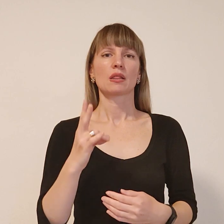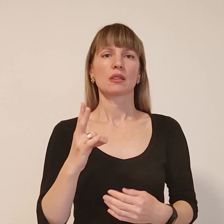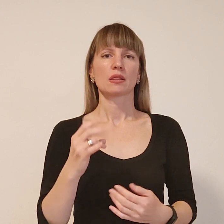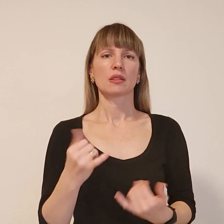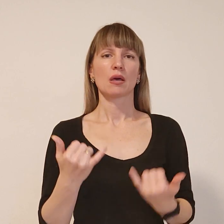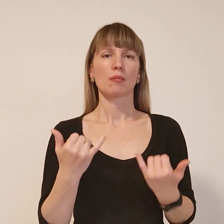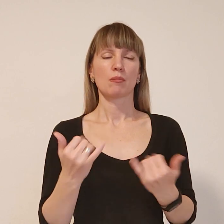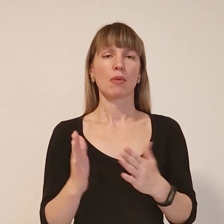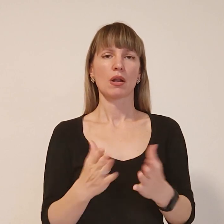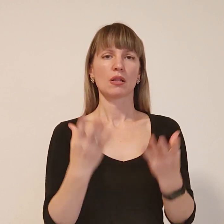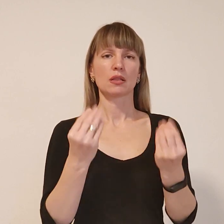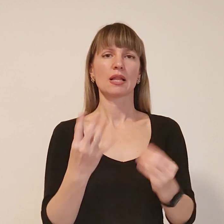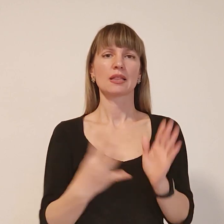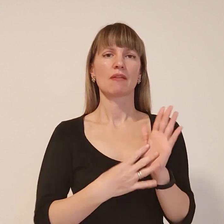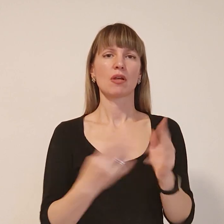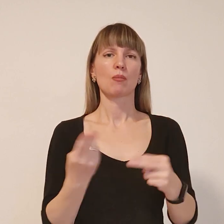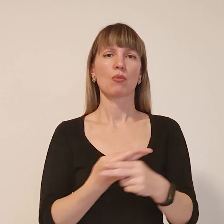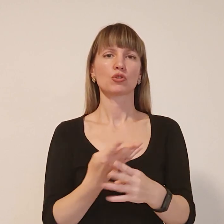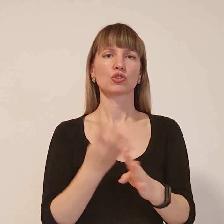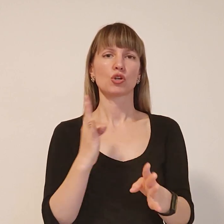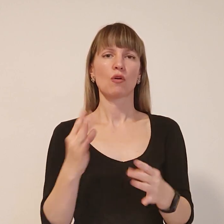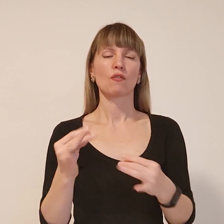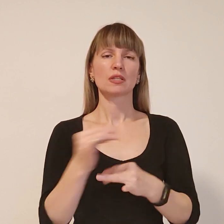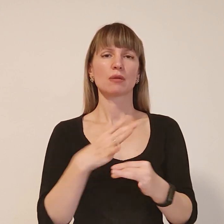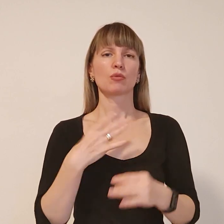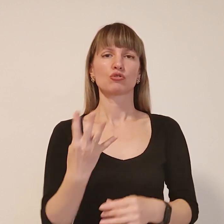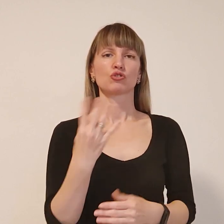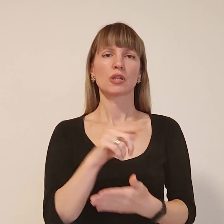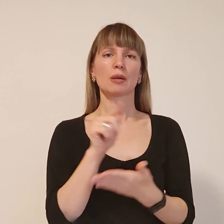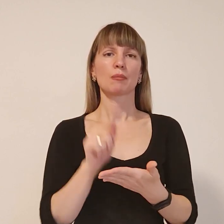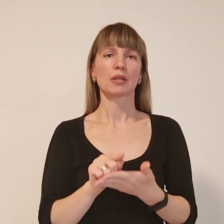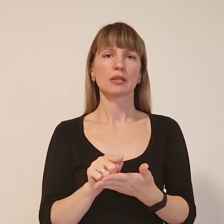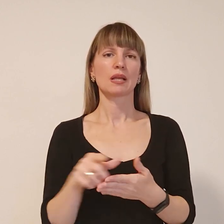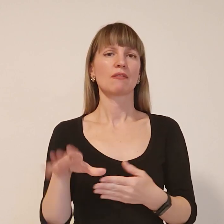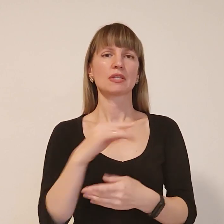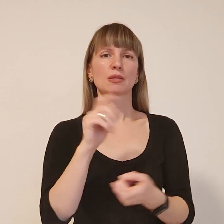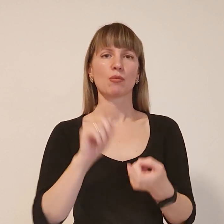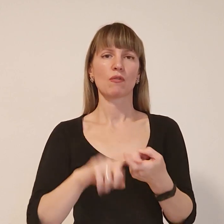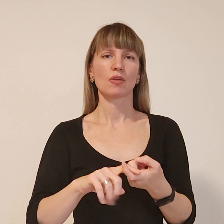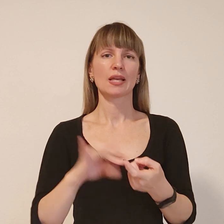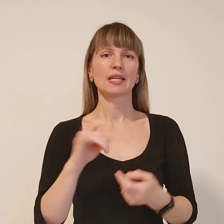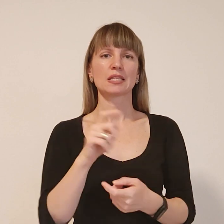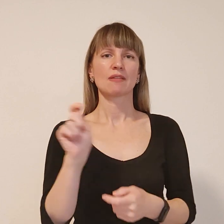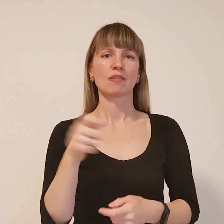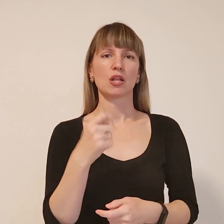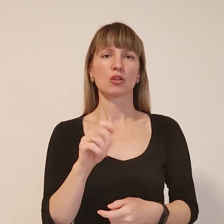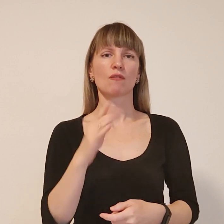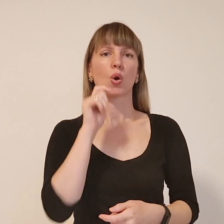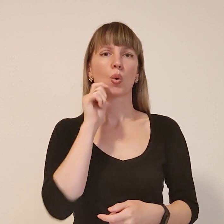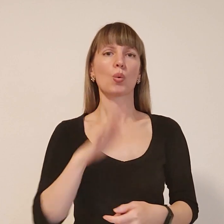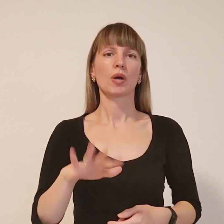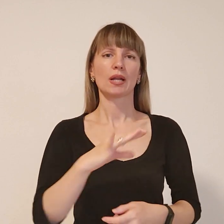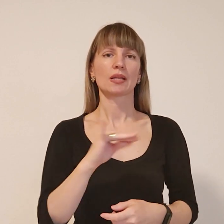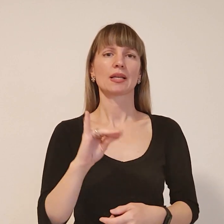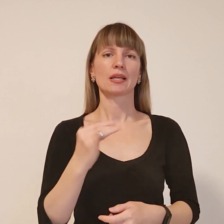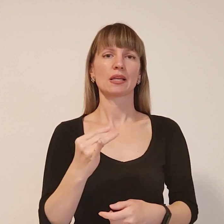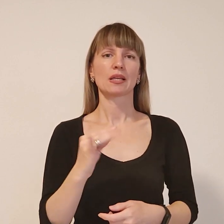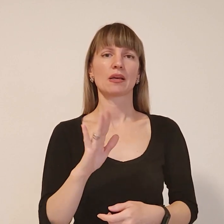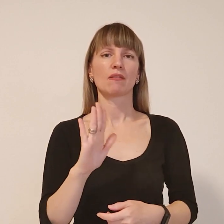-ї позачергову сесію депутатів було 4 питання. Всі пов'язані із війною в Україні та, зокрема, у Забріжській